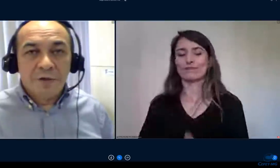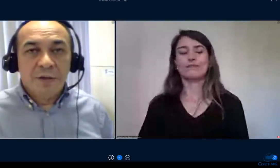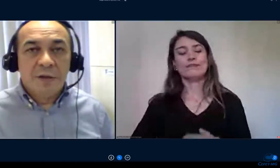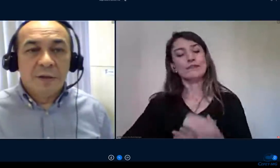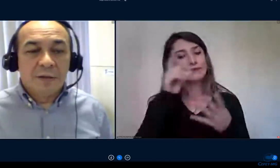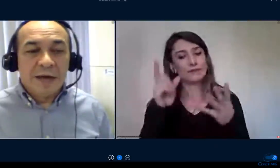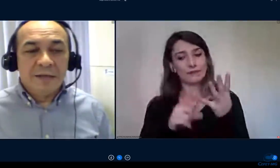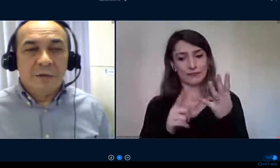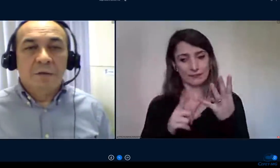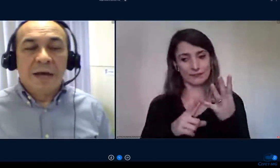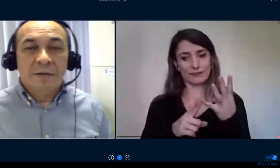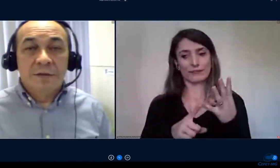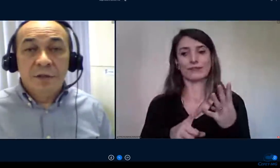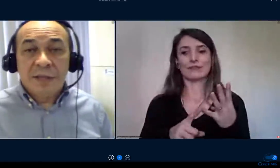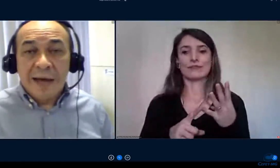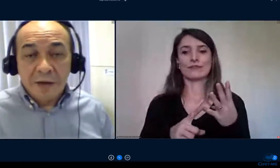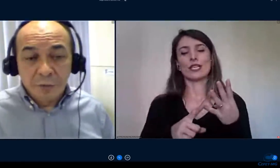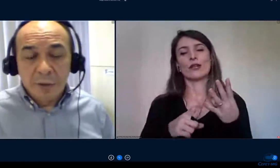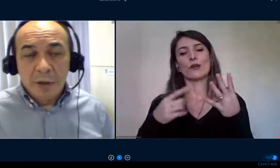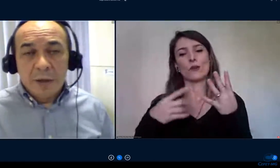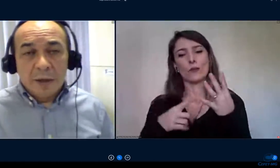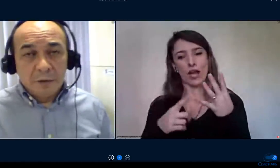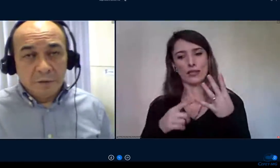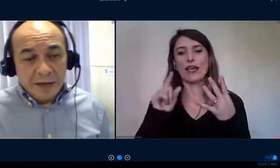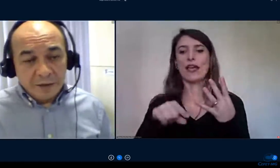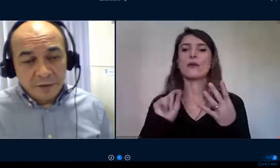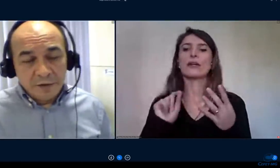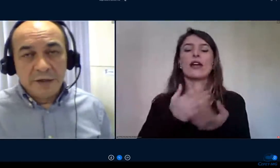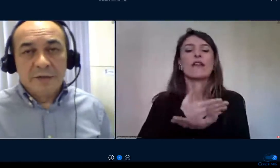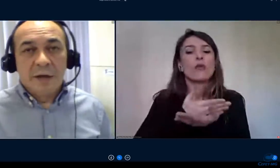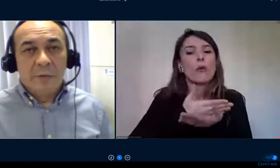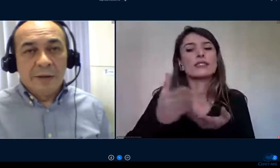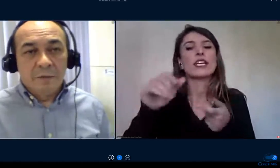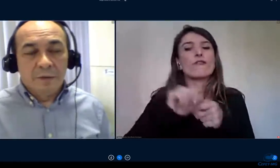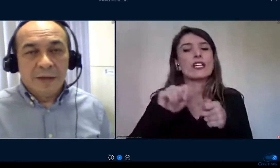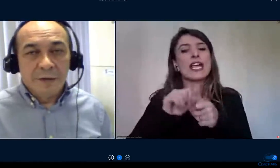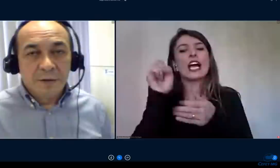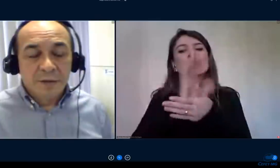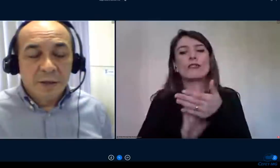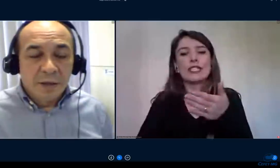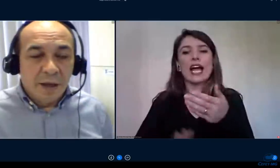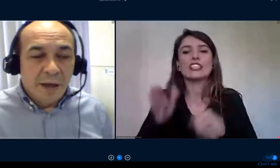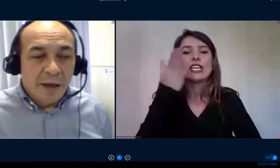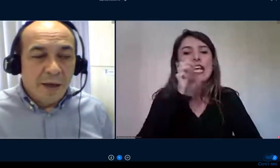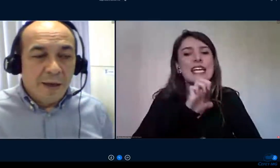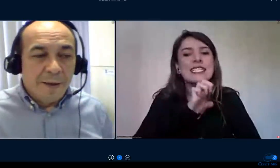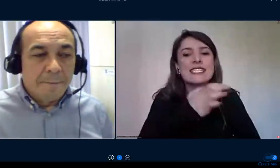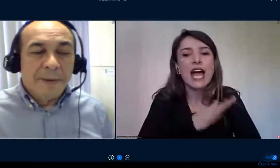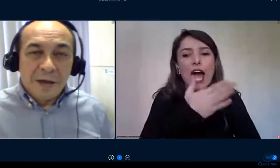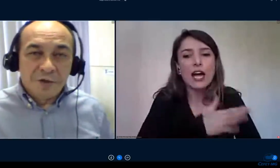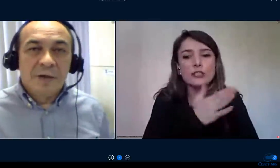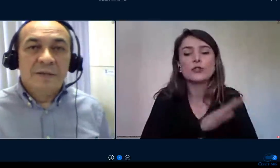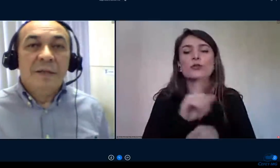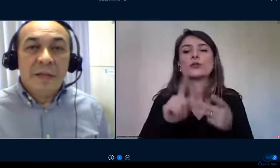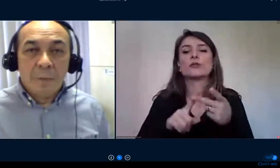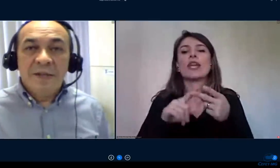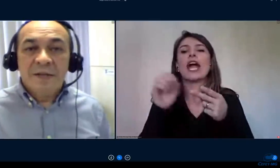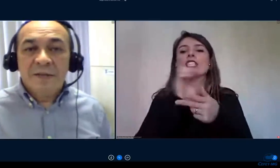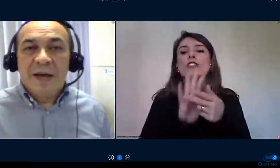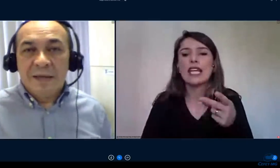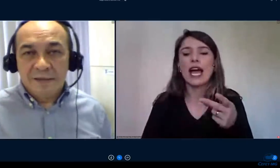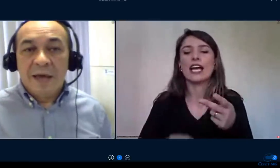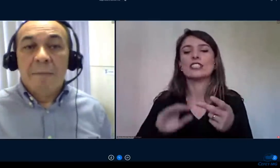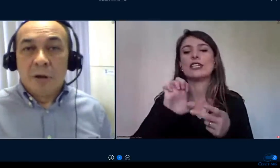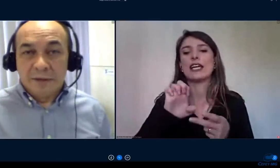propriamente dita das atividades de estágio atividades de extensão e atividades práticas não